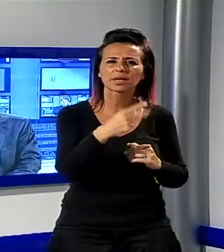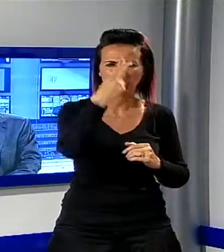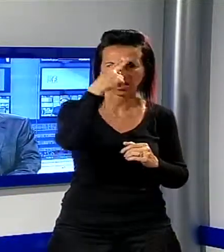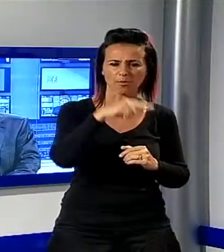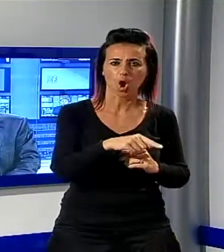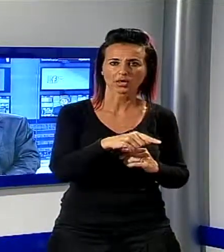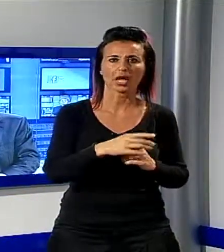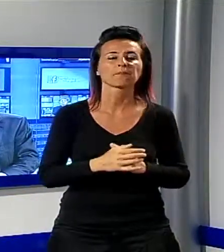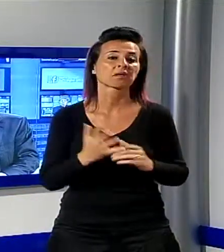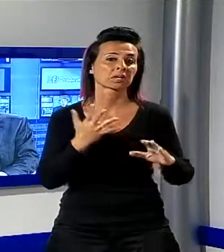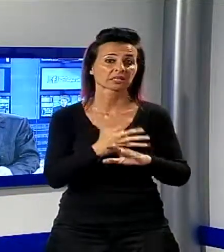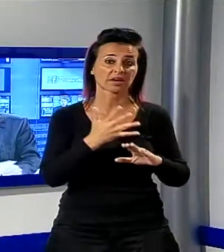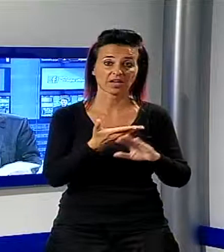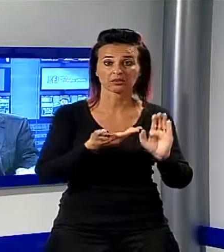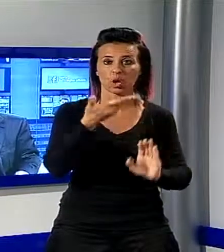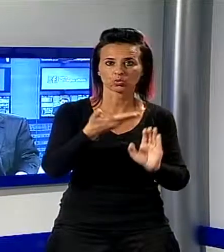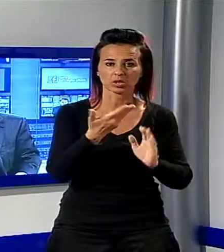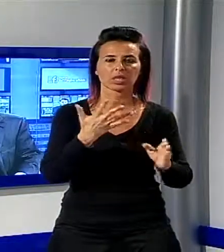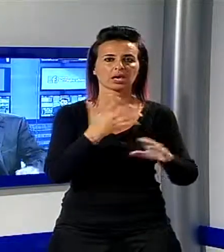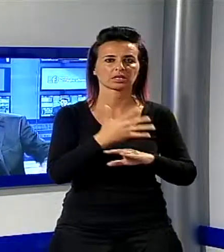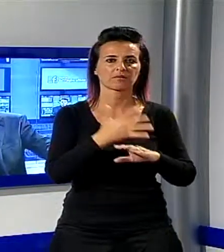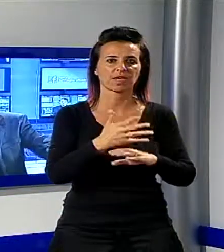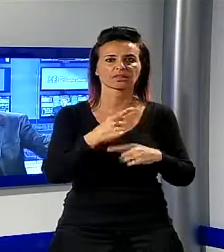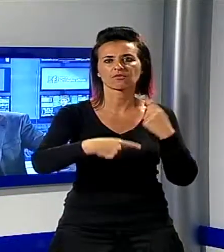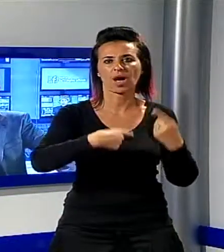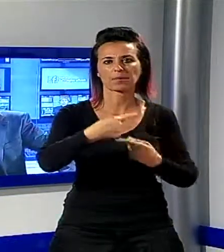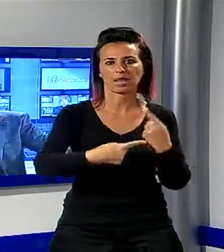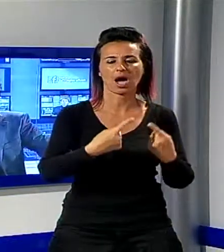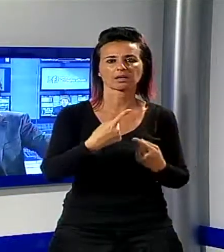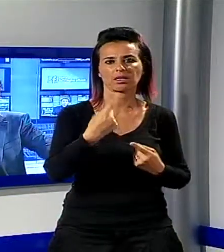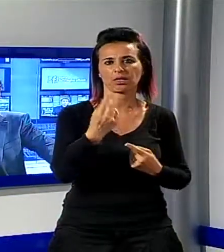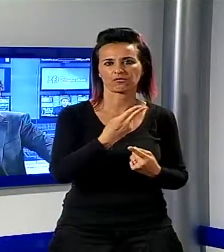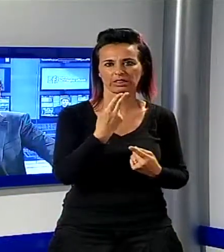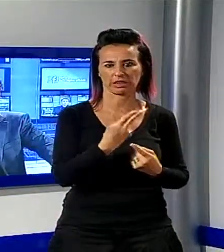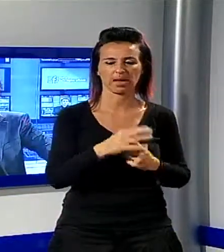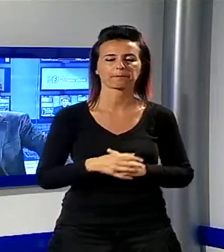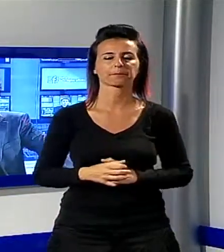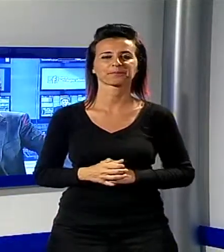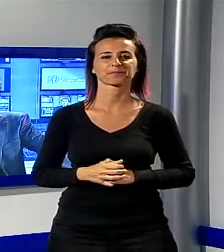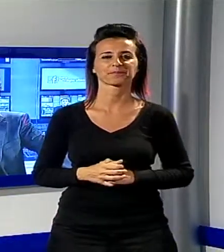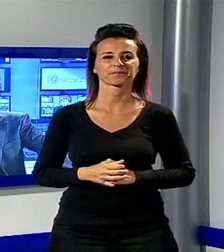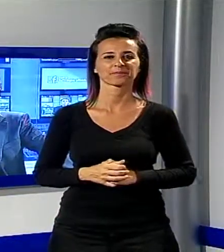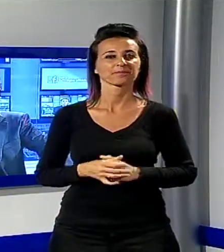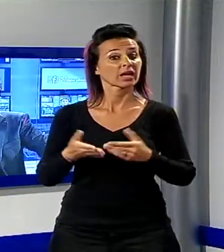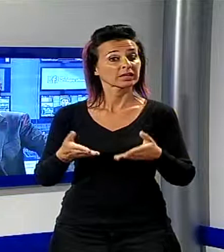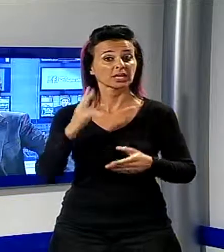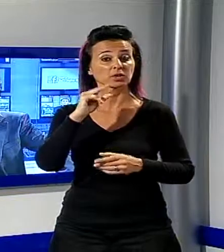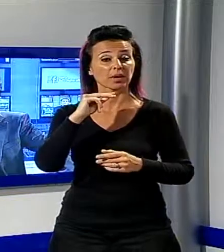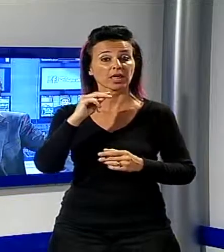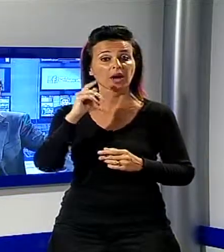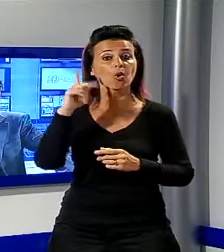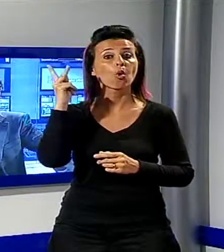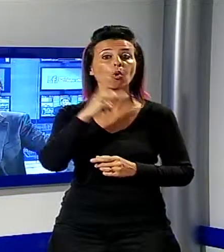delle vittime e le autorità locali. Adesso parliamo del Luca Summer Festival. Mimo D